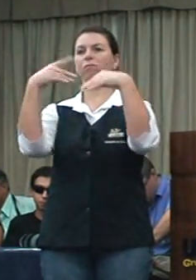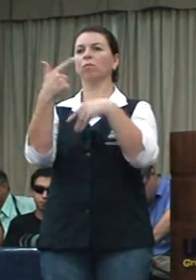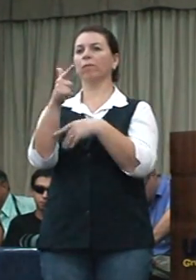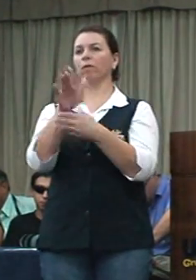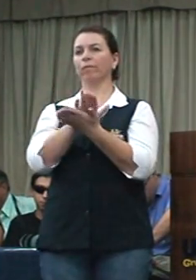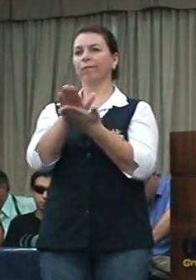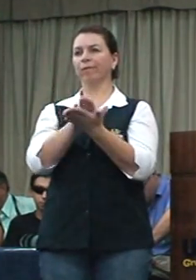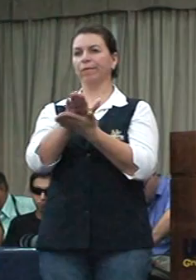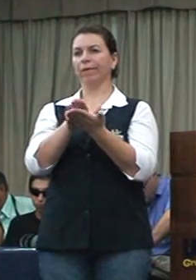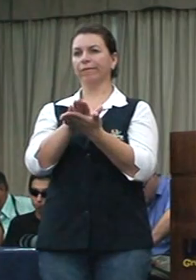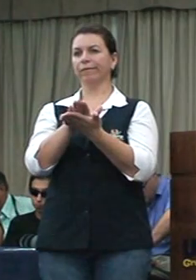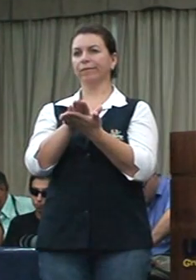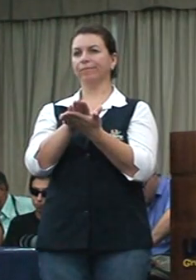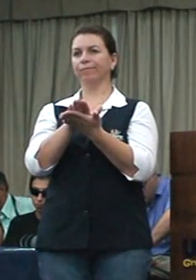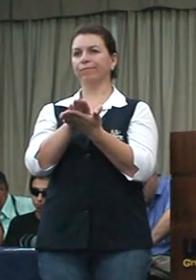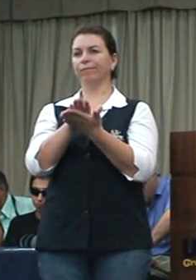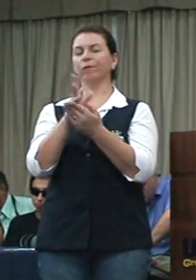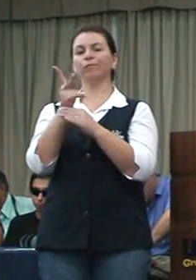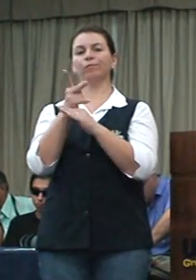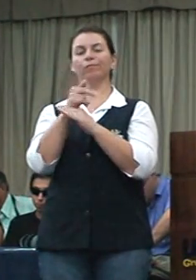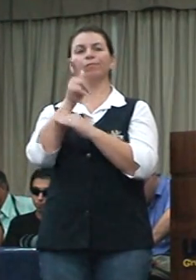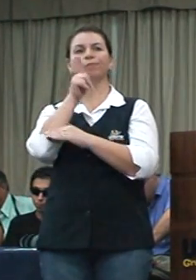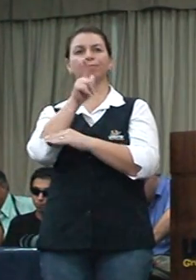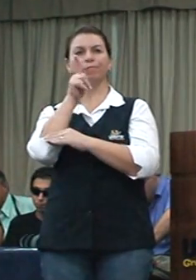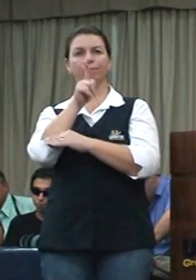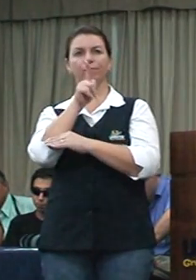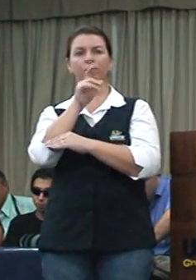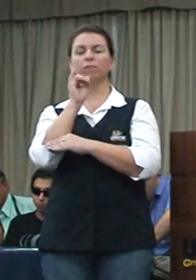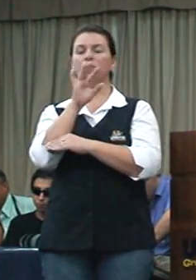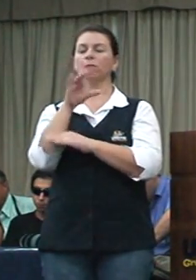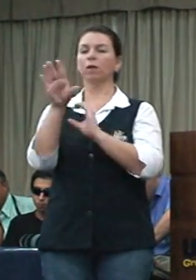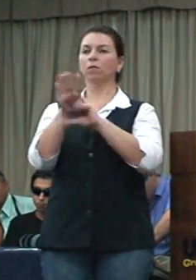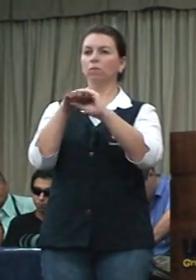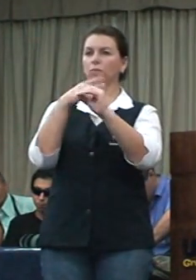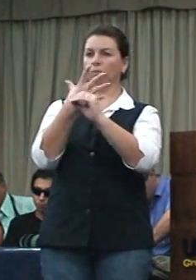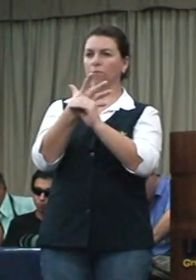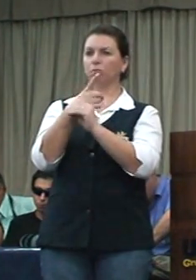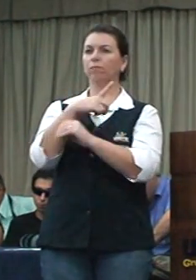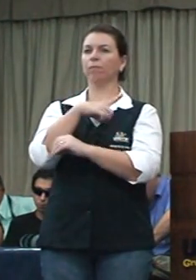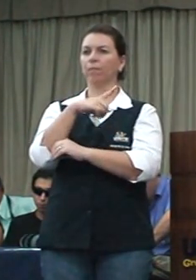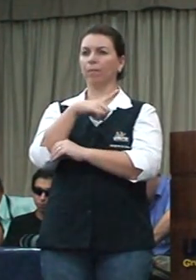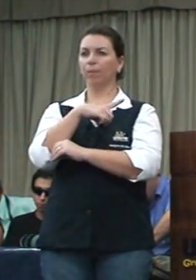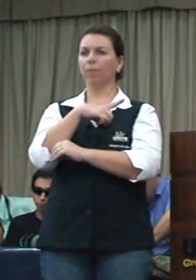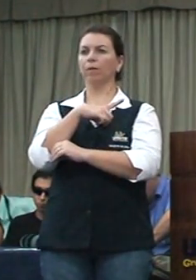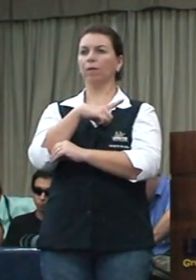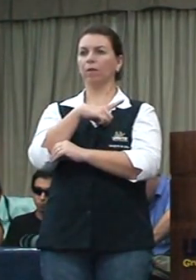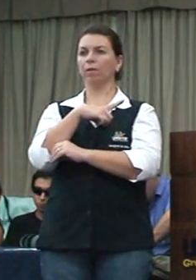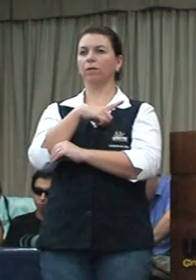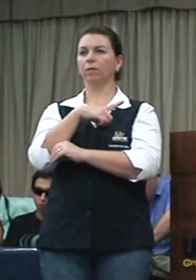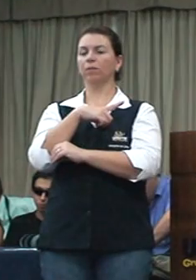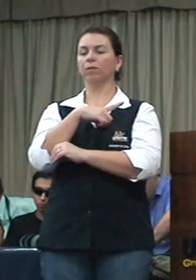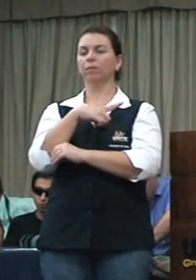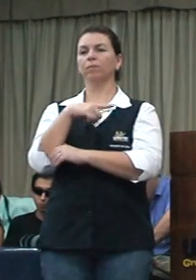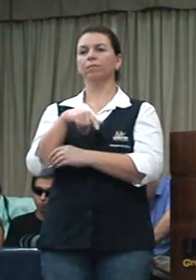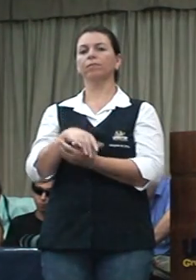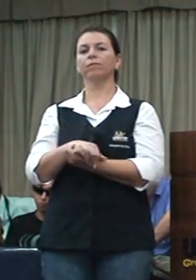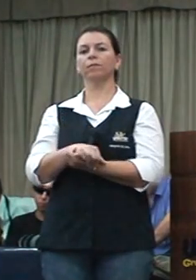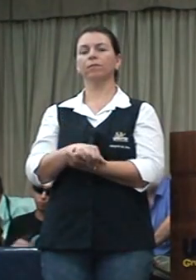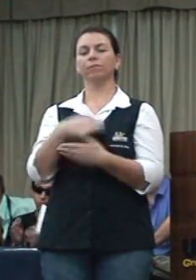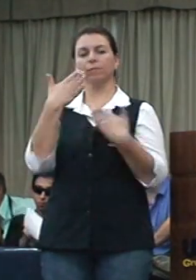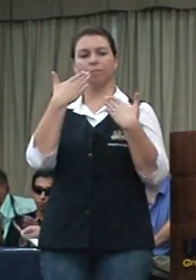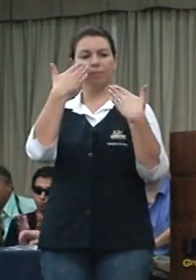11ª parte do YouTube, vocês vão ver a gravidade que foi essa matéria da RPC. Obrigado por mim, Rick.